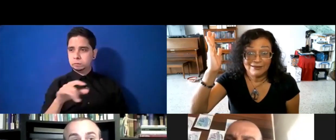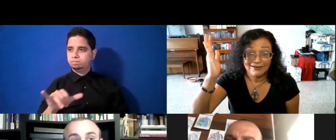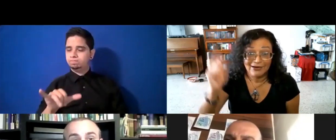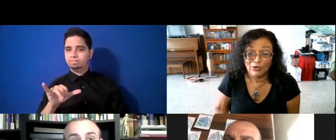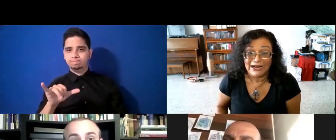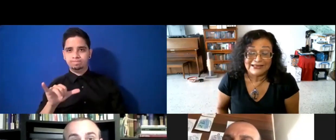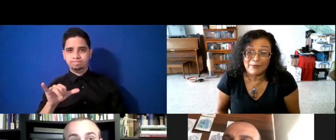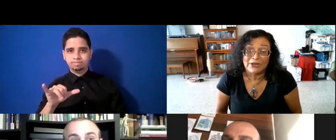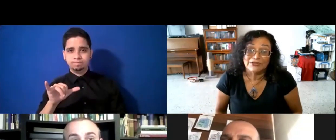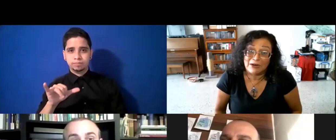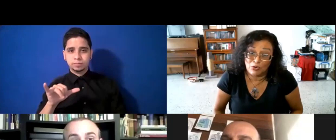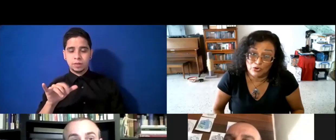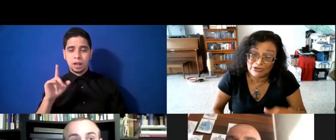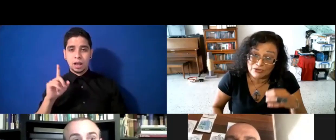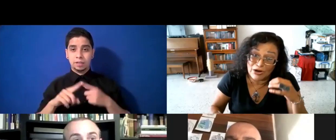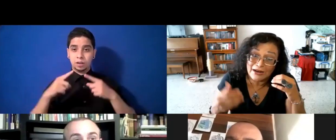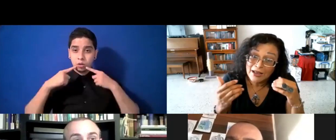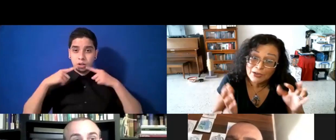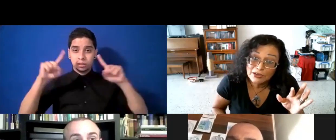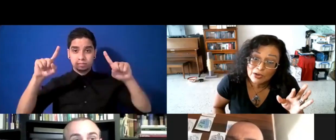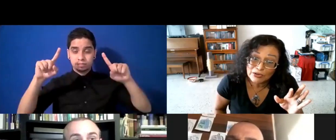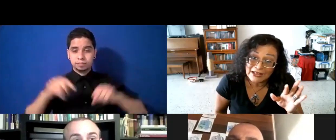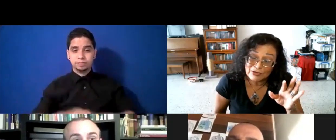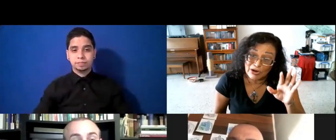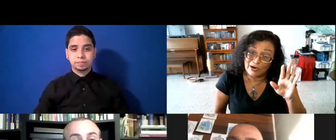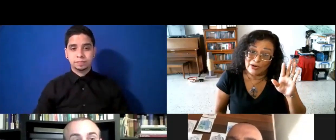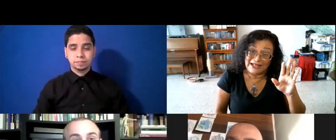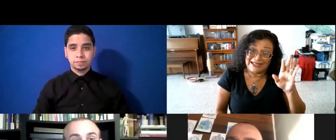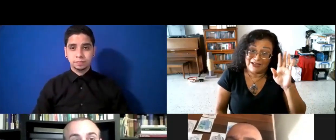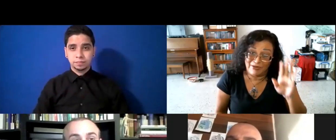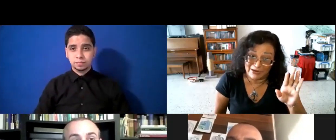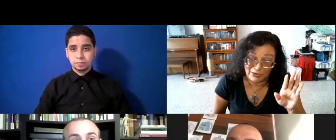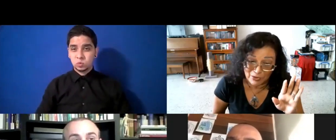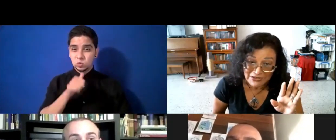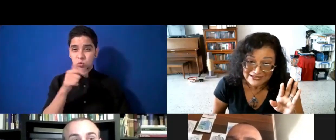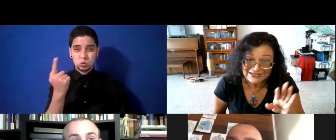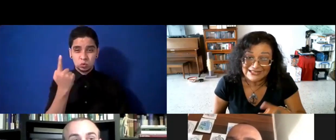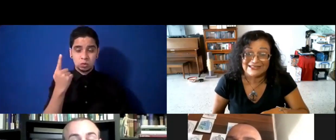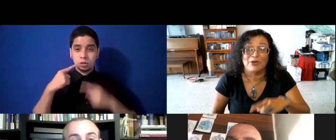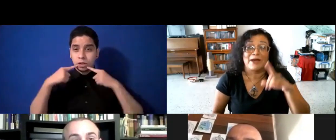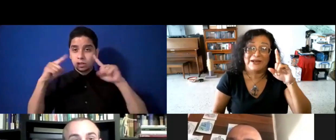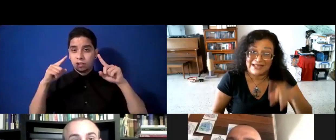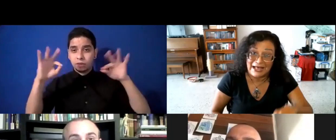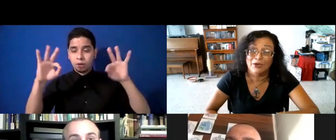Y lo lograste, porque no solo lo lograste desde febrero de 2017, sino que has pasado